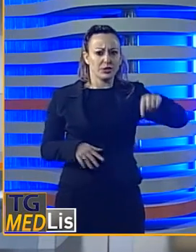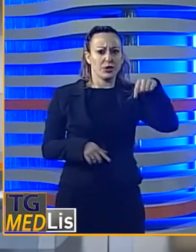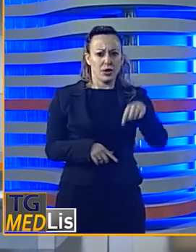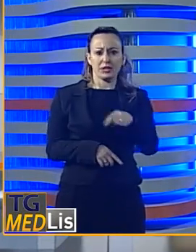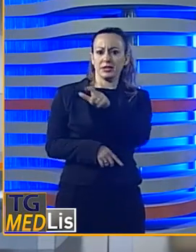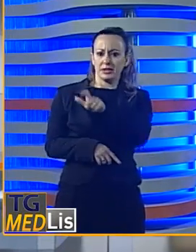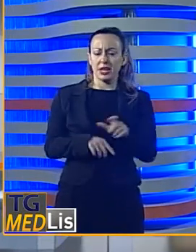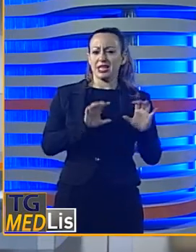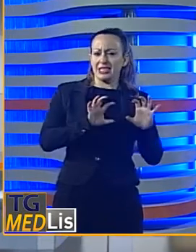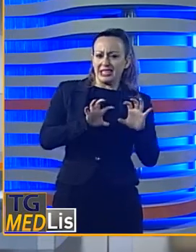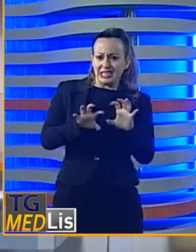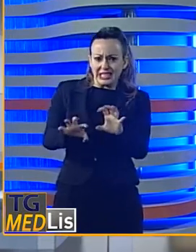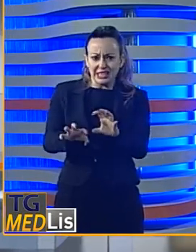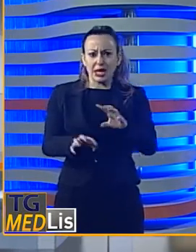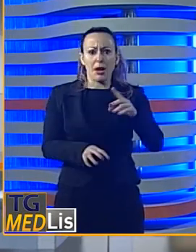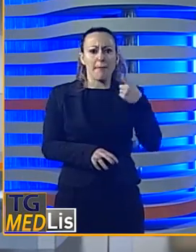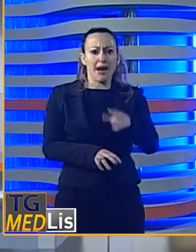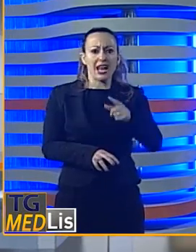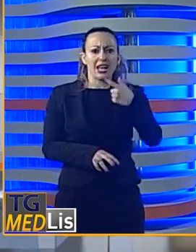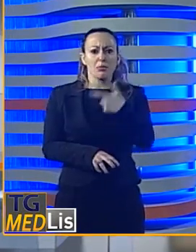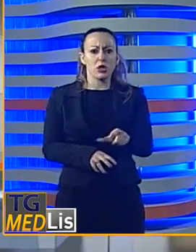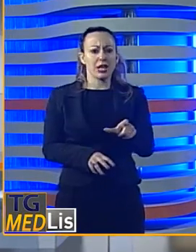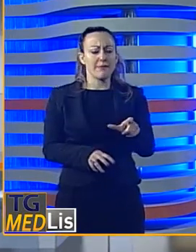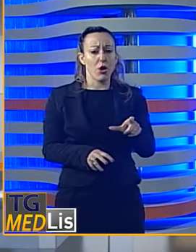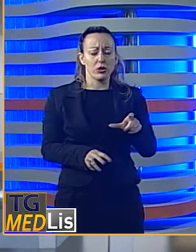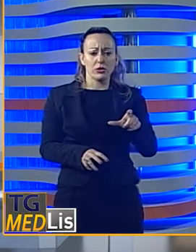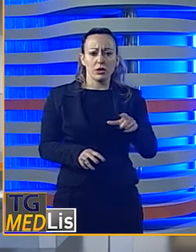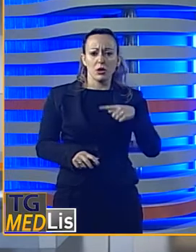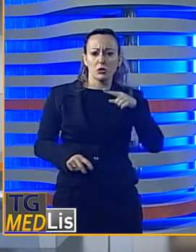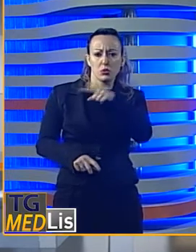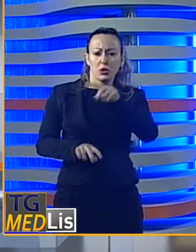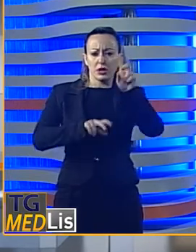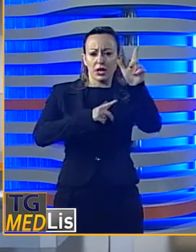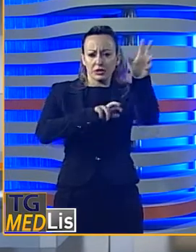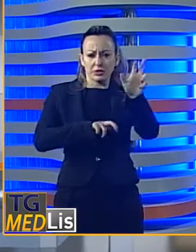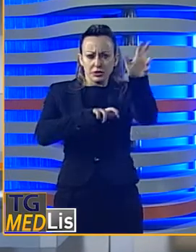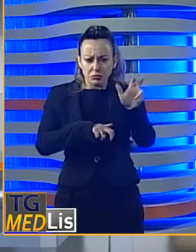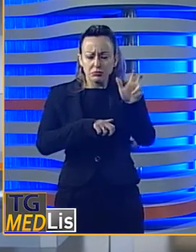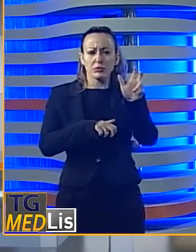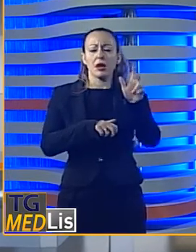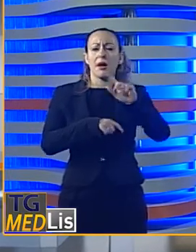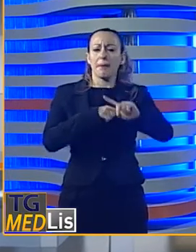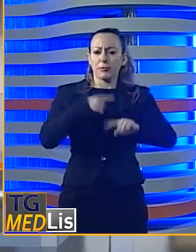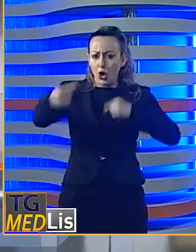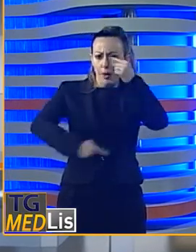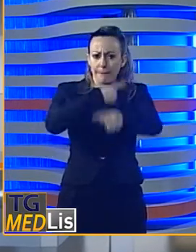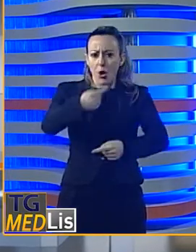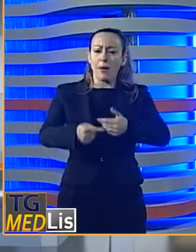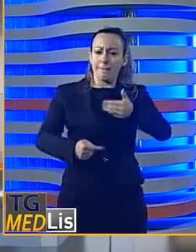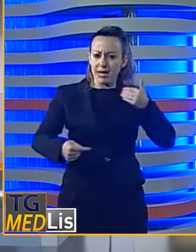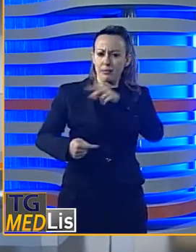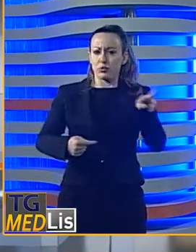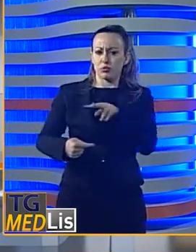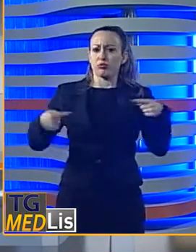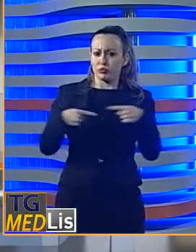Dopo una lite il nonno avrebbe minacciato il nipote con un'accetta. Ad assistere alla scena c'era anche la